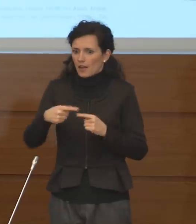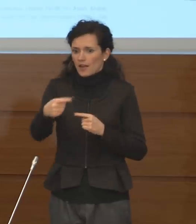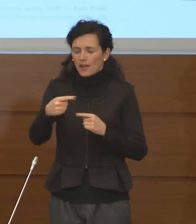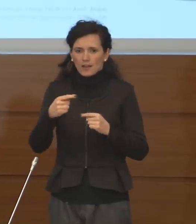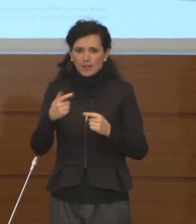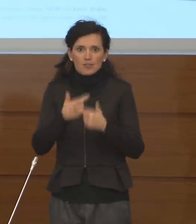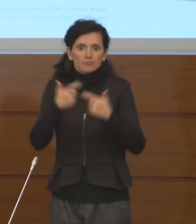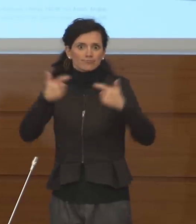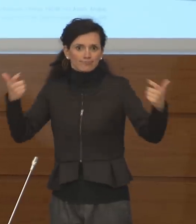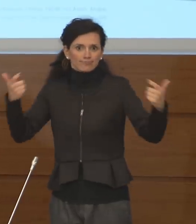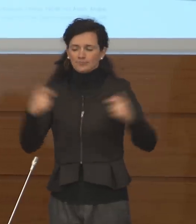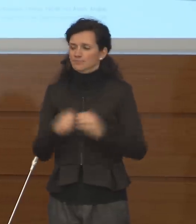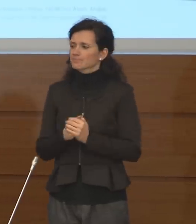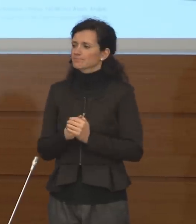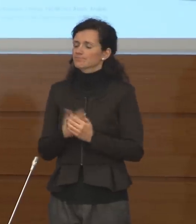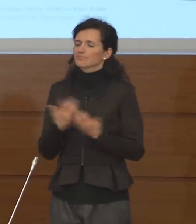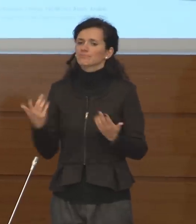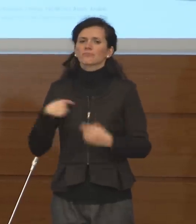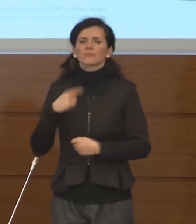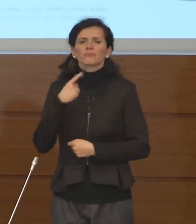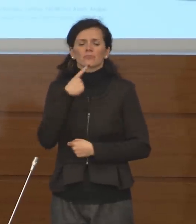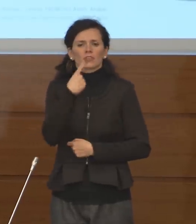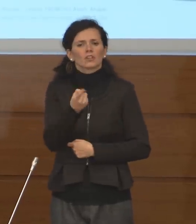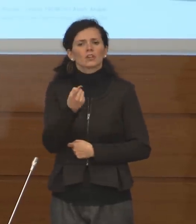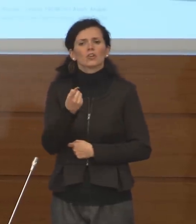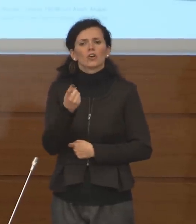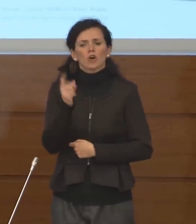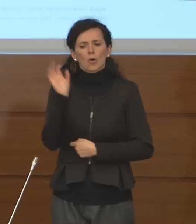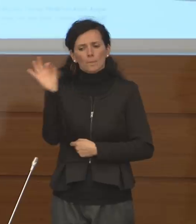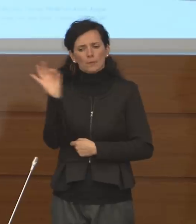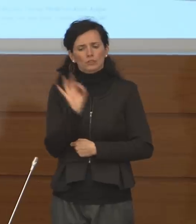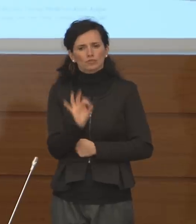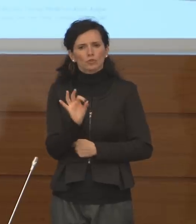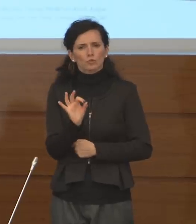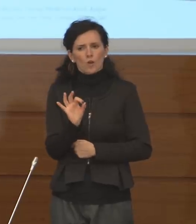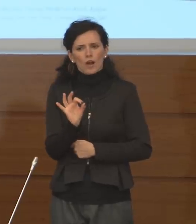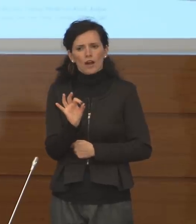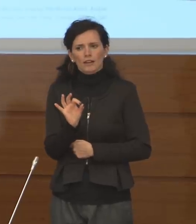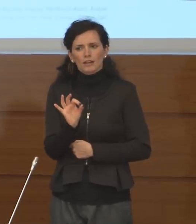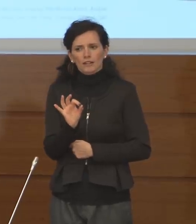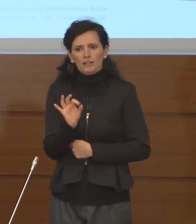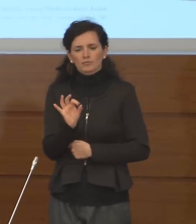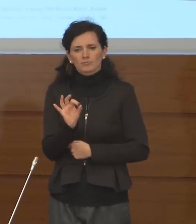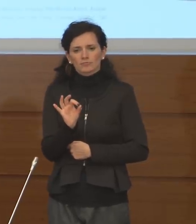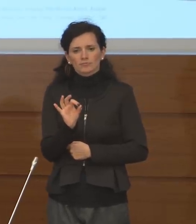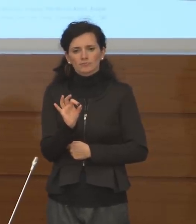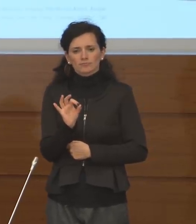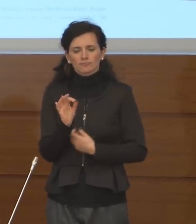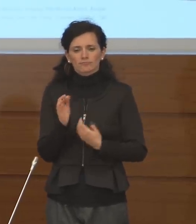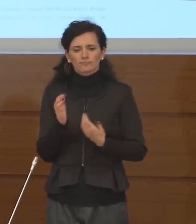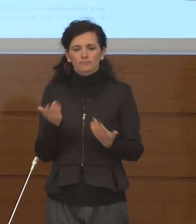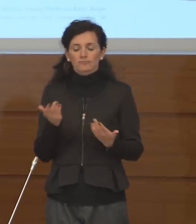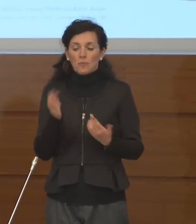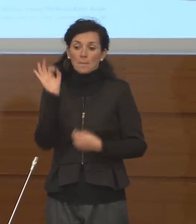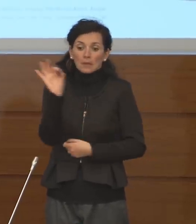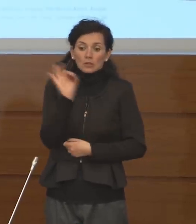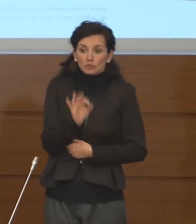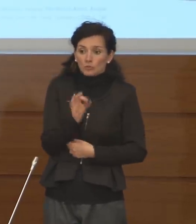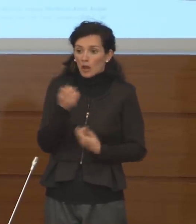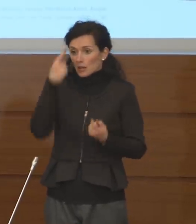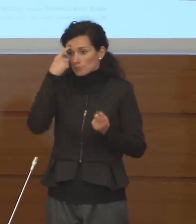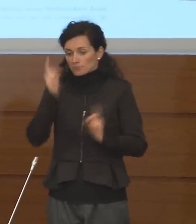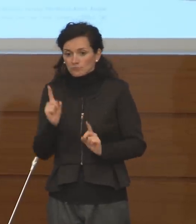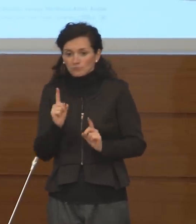Io le dico, sulle percentuali non so come intendiamo, se lo intendiamo